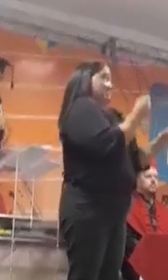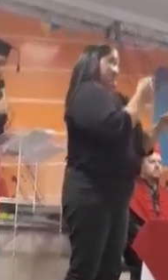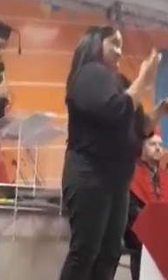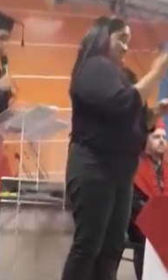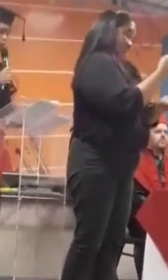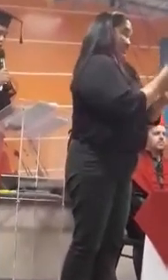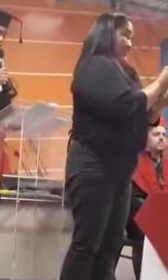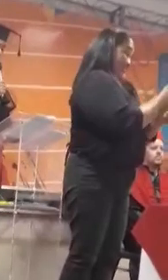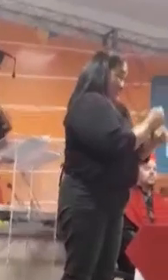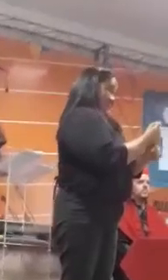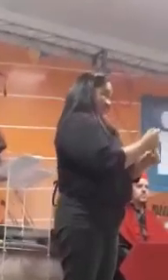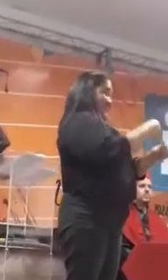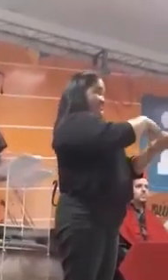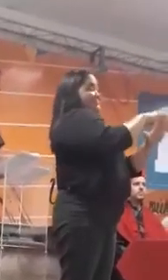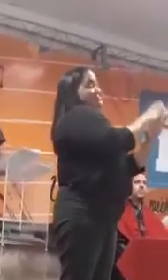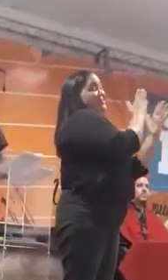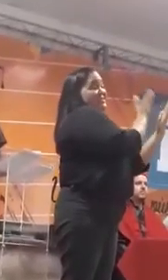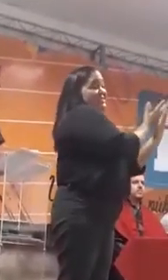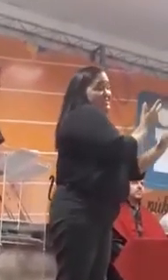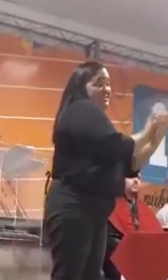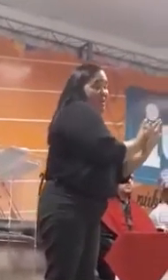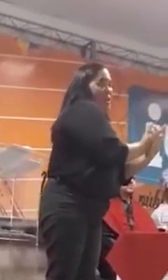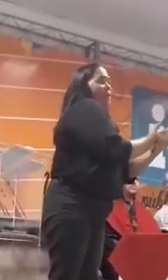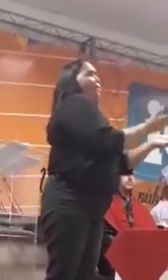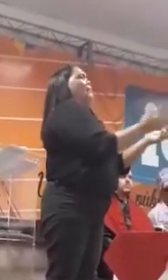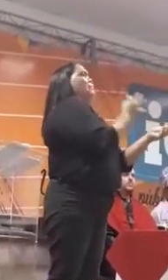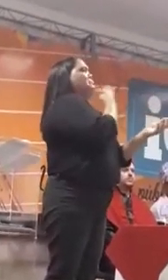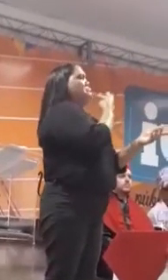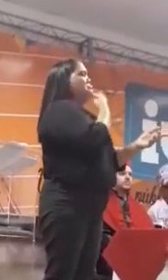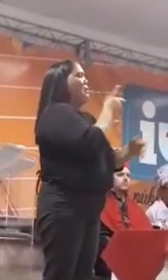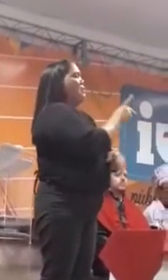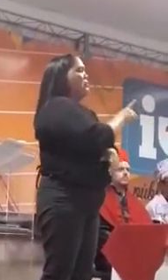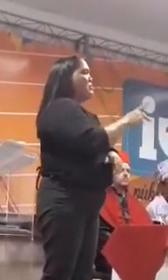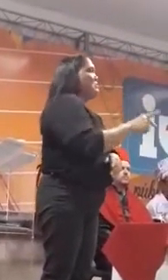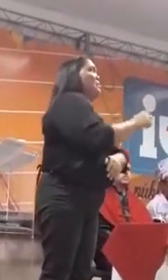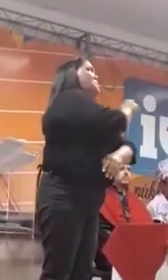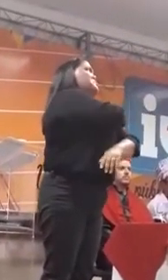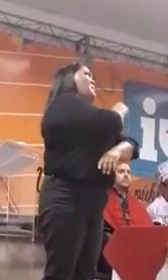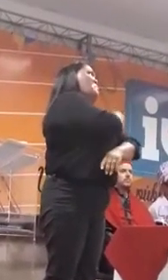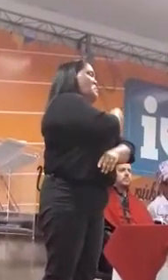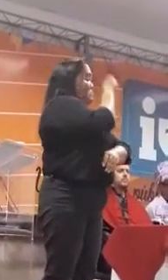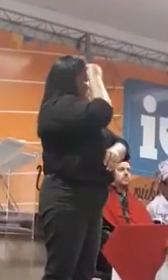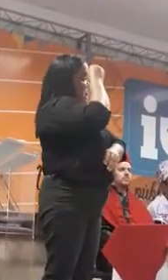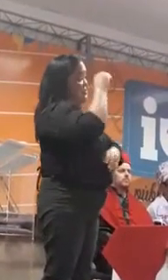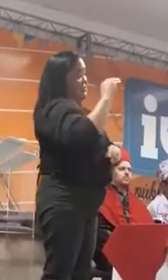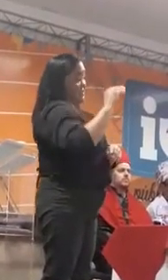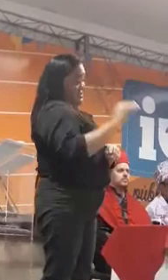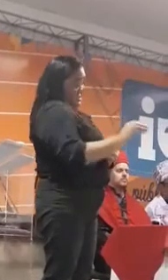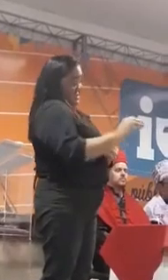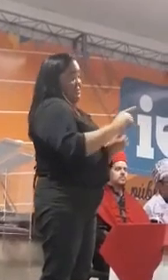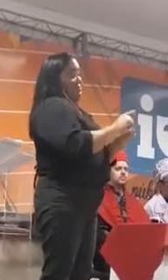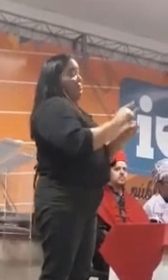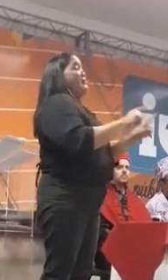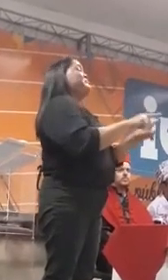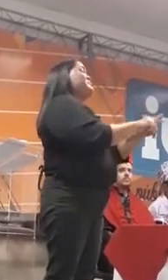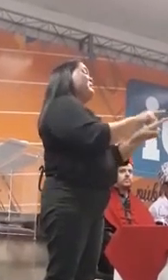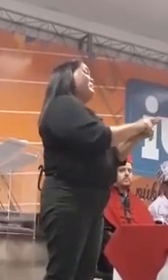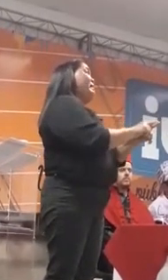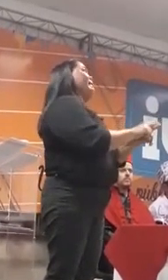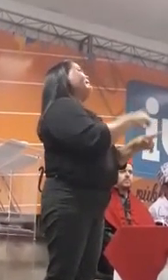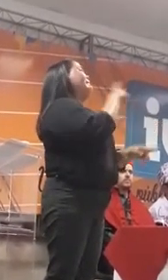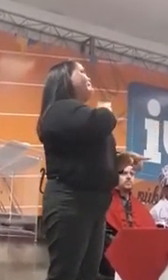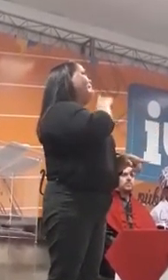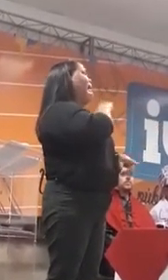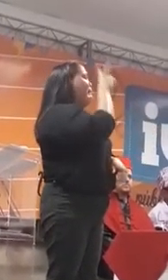pessoas, professores e colegas vieram e foram. E deles levamos apenas boas lembranças conosco.